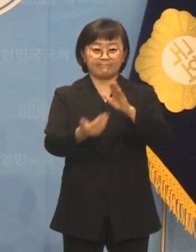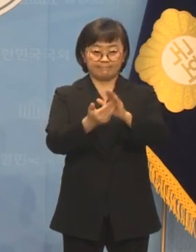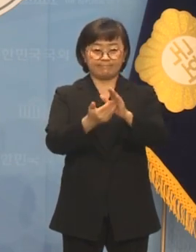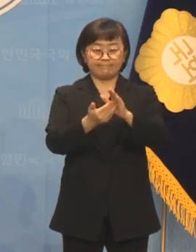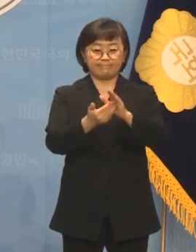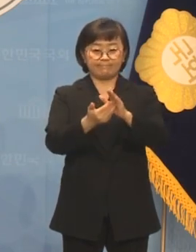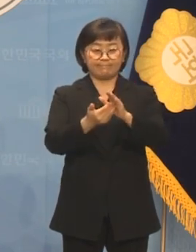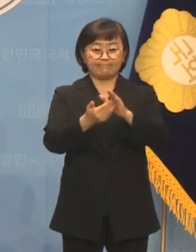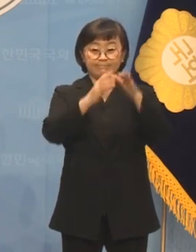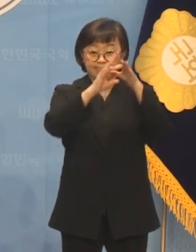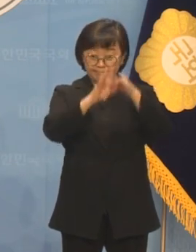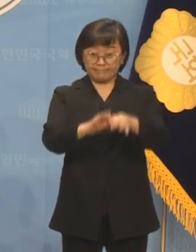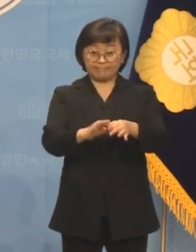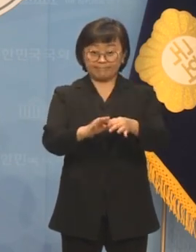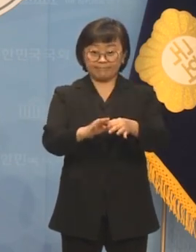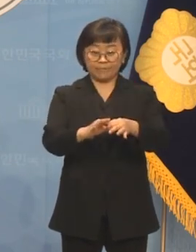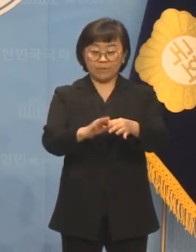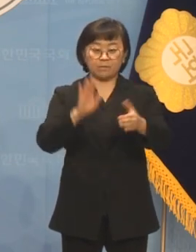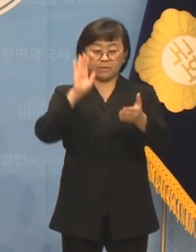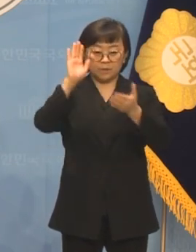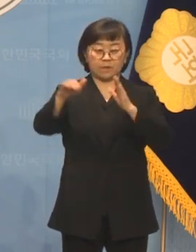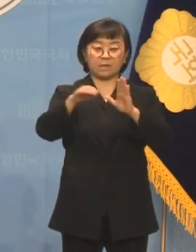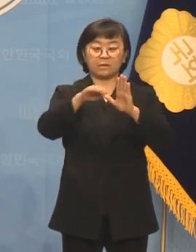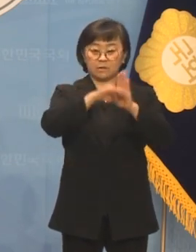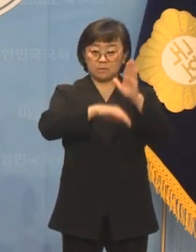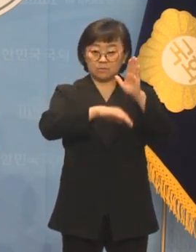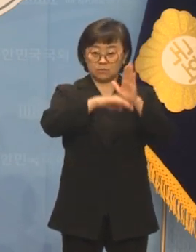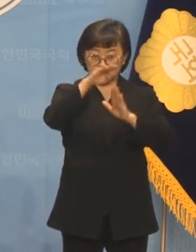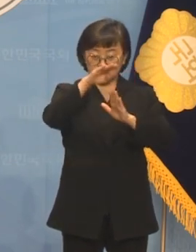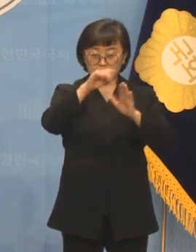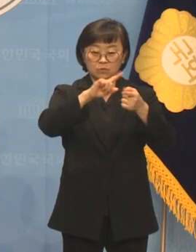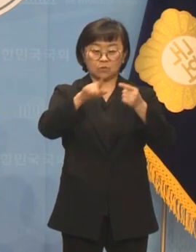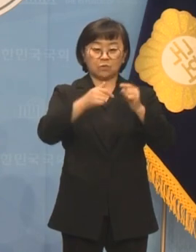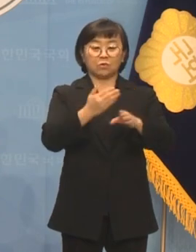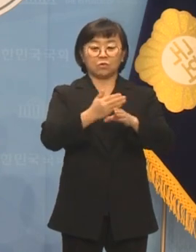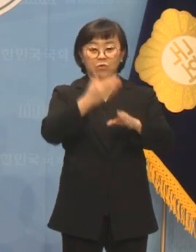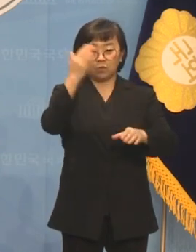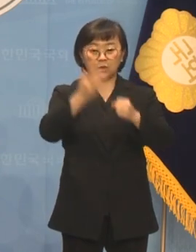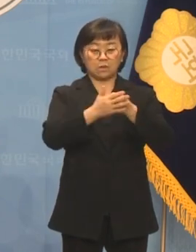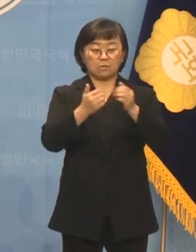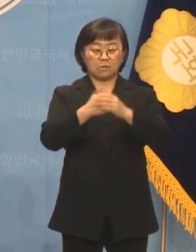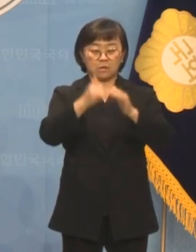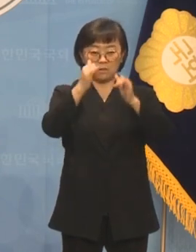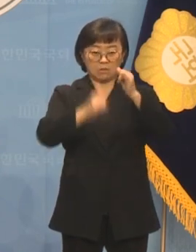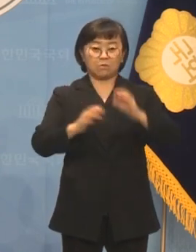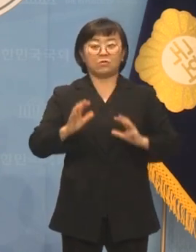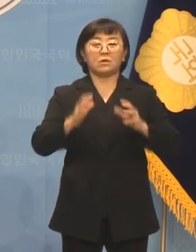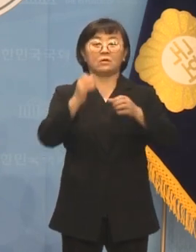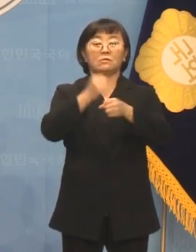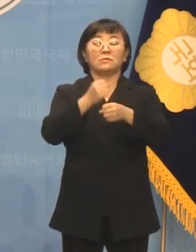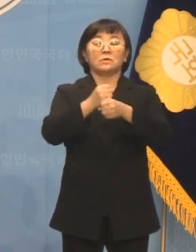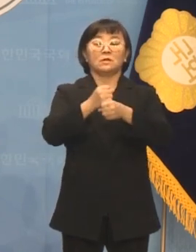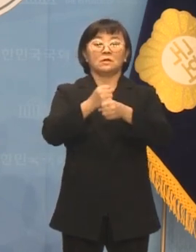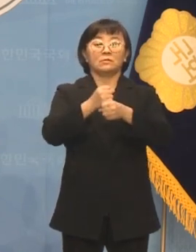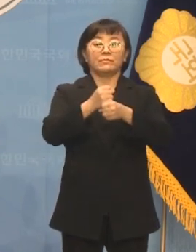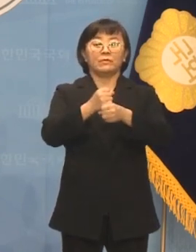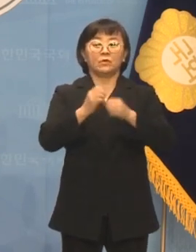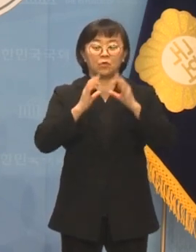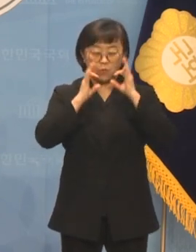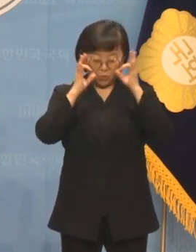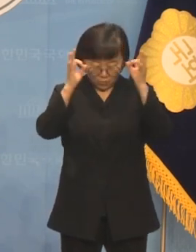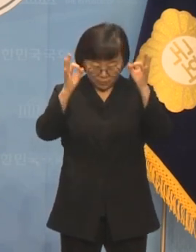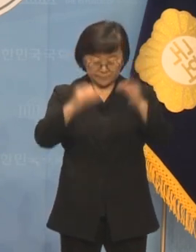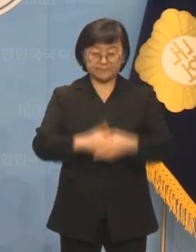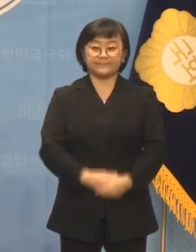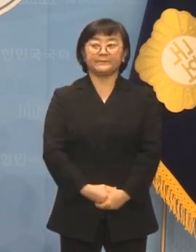미래 남북통일과 초인류 국가를 건설하는데 제 모든 노력을 아끼지